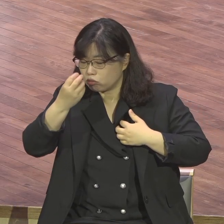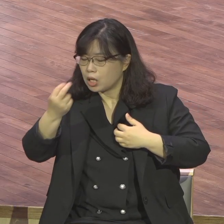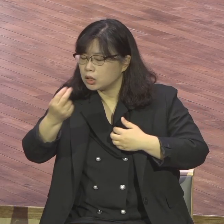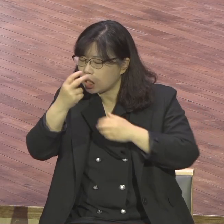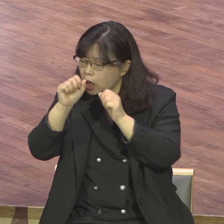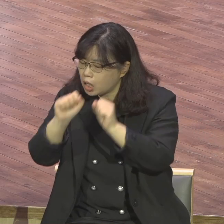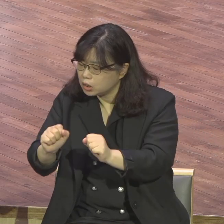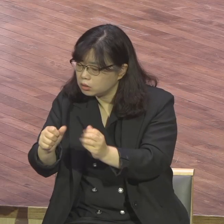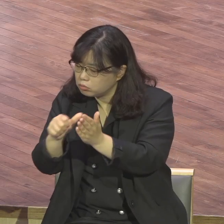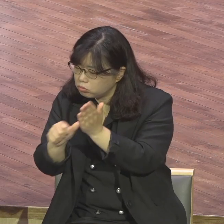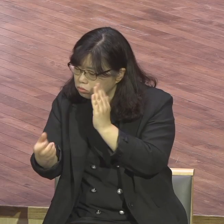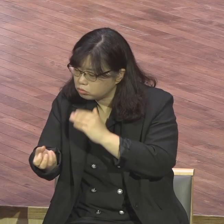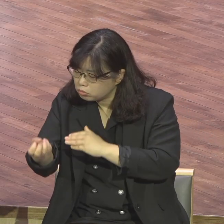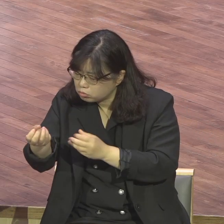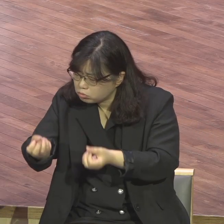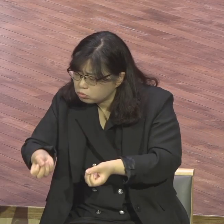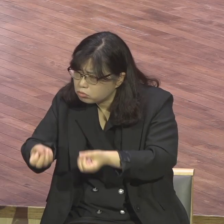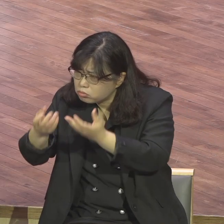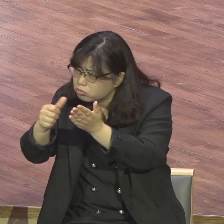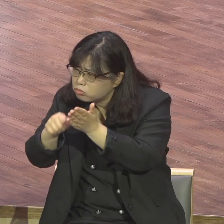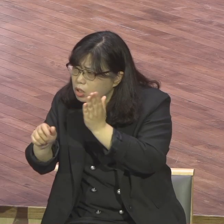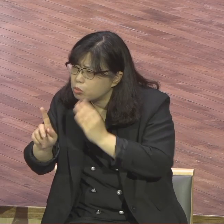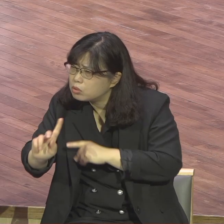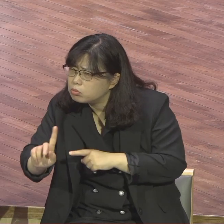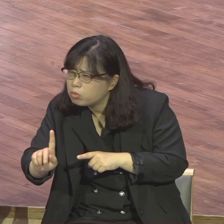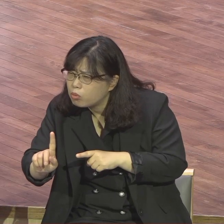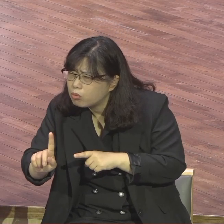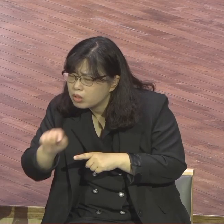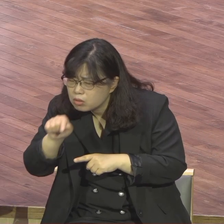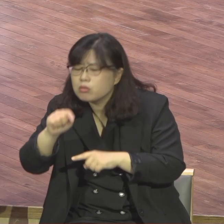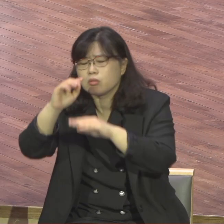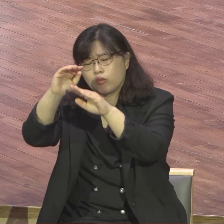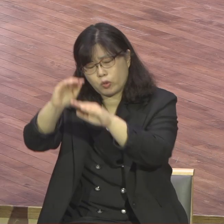살기 위한 구체적인 원칙을 여기서 밝히고 있습니다